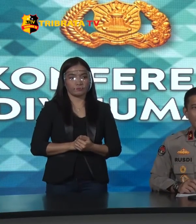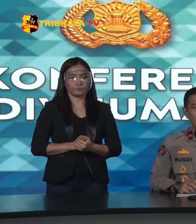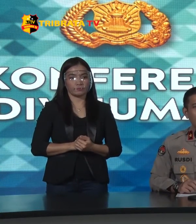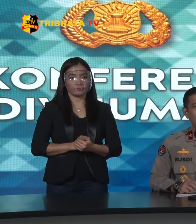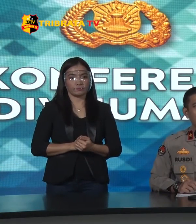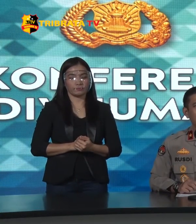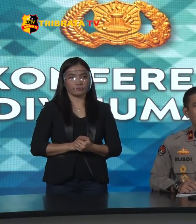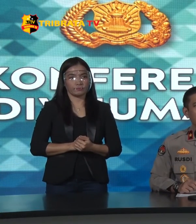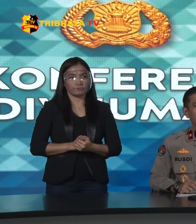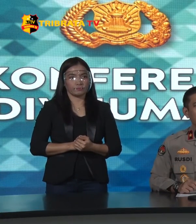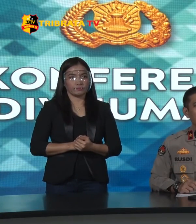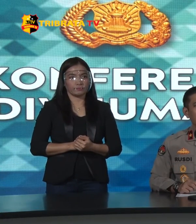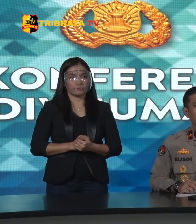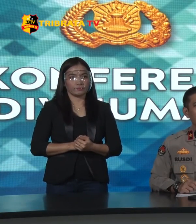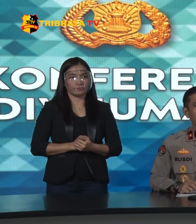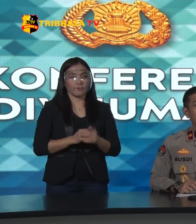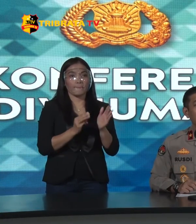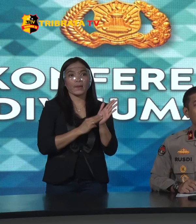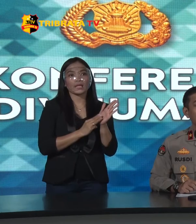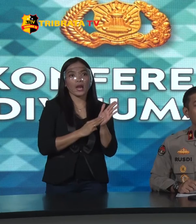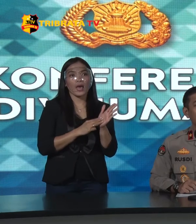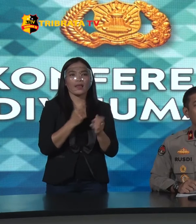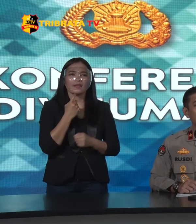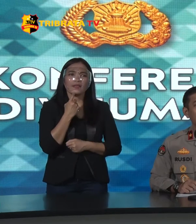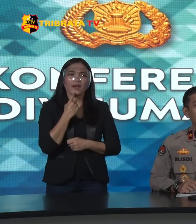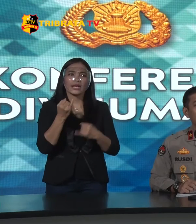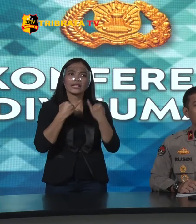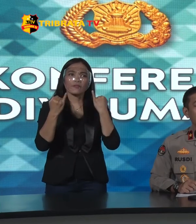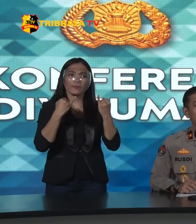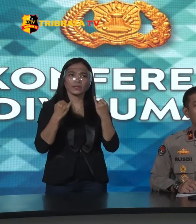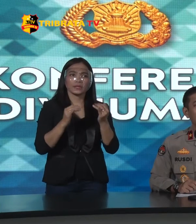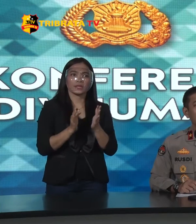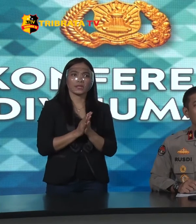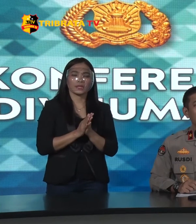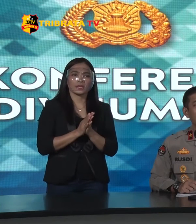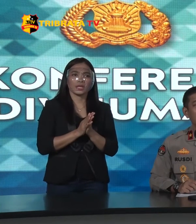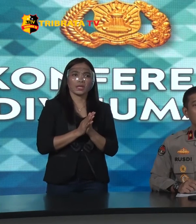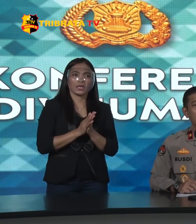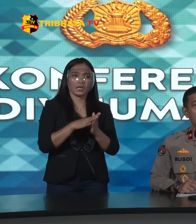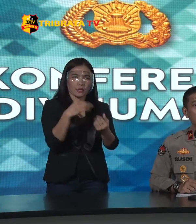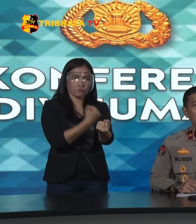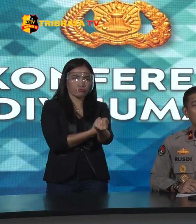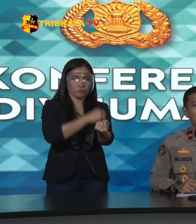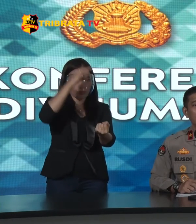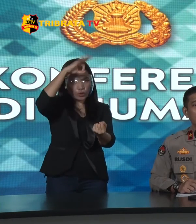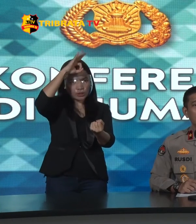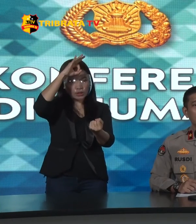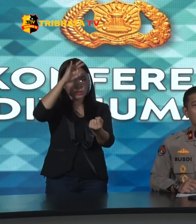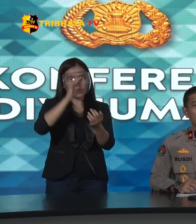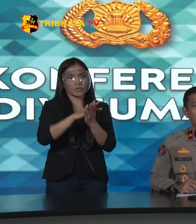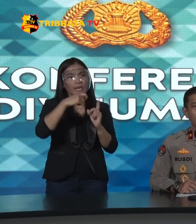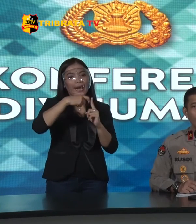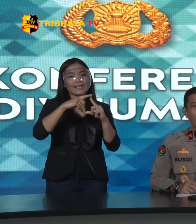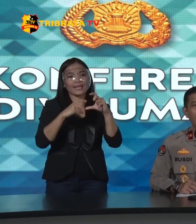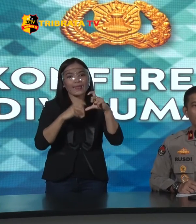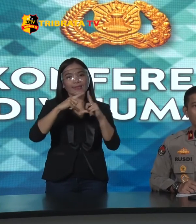Baik Ijin Pak Soal itu Pak Ada info Kasat Alkomba Bersama itu Ditangkap Itu benar